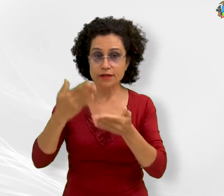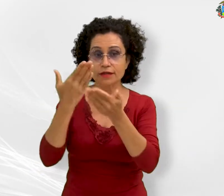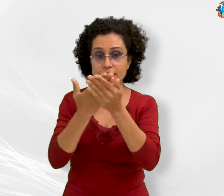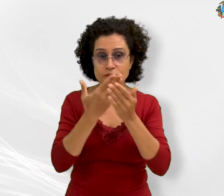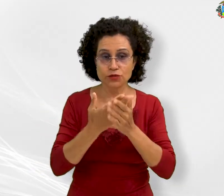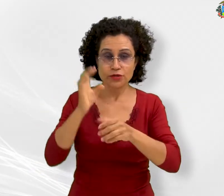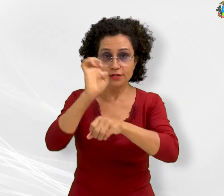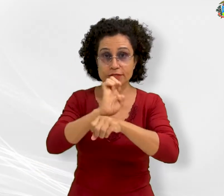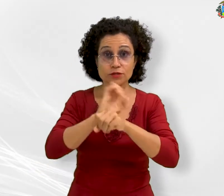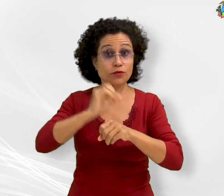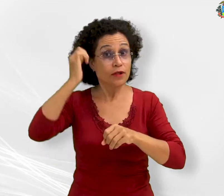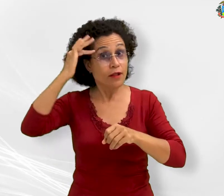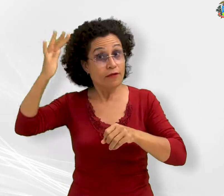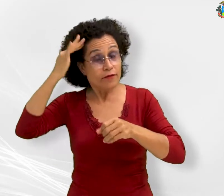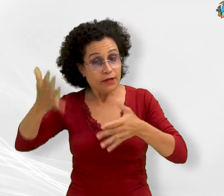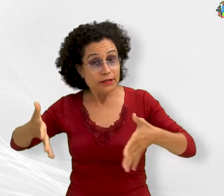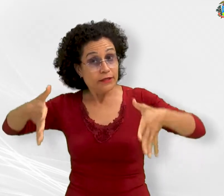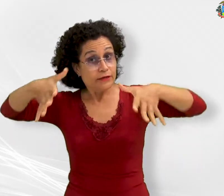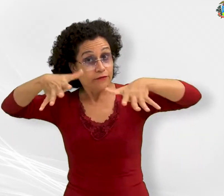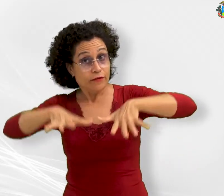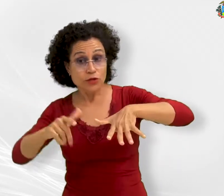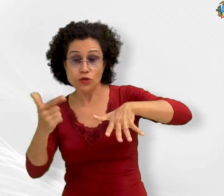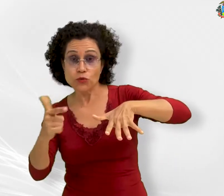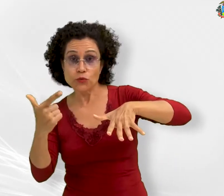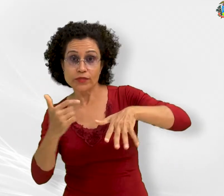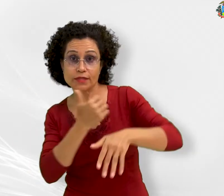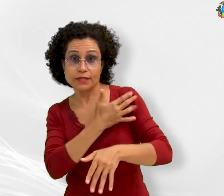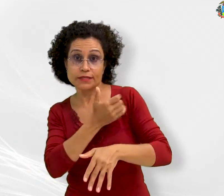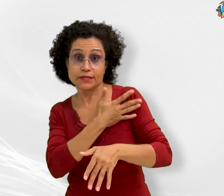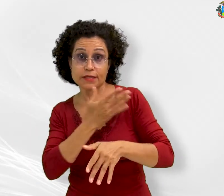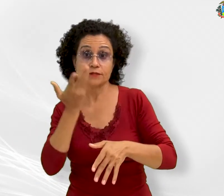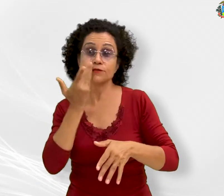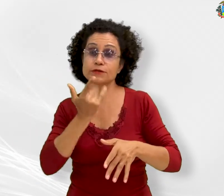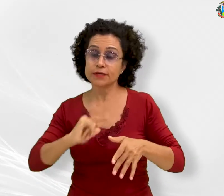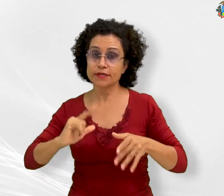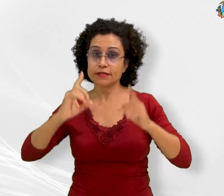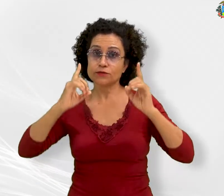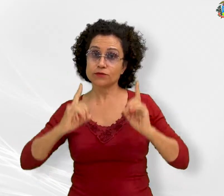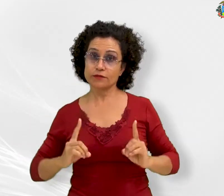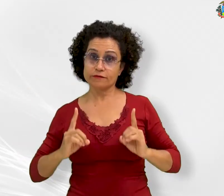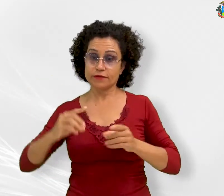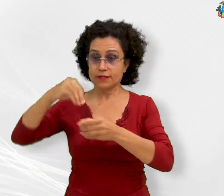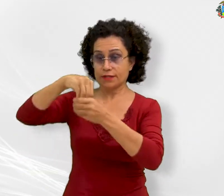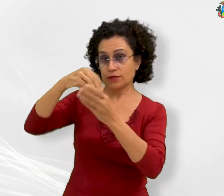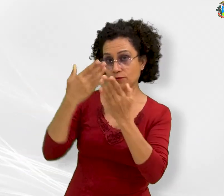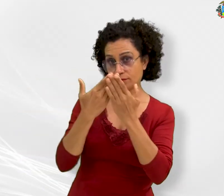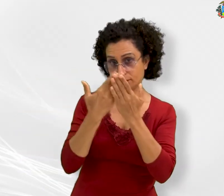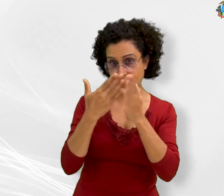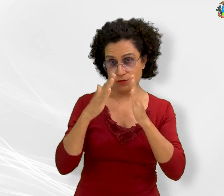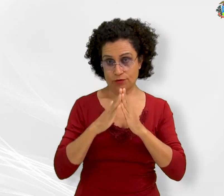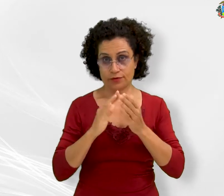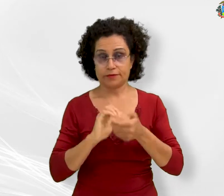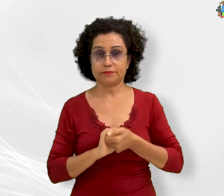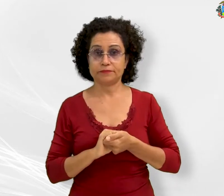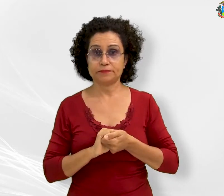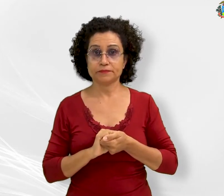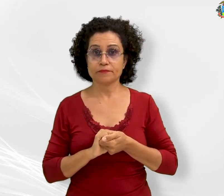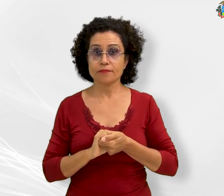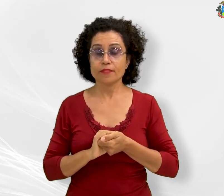o Estado reflexões sobre a inclusão sem discriminação de crianças com deficiências no ambiente escolar. Para isso, está